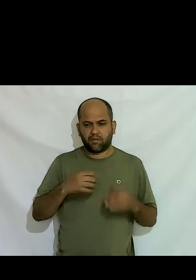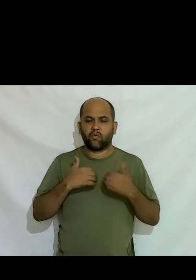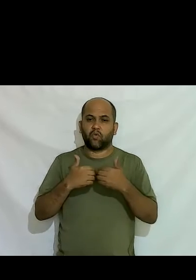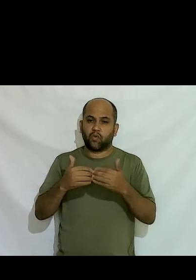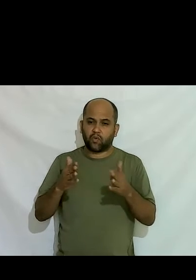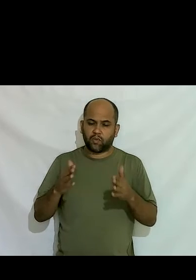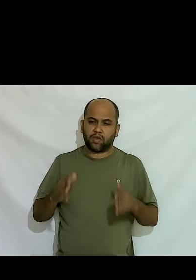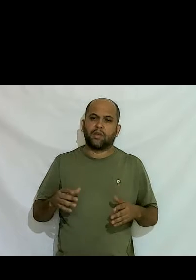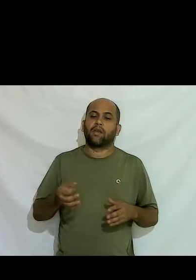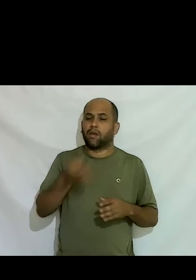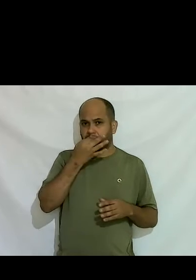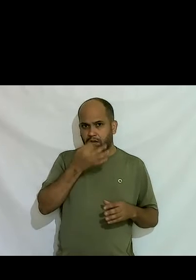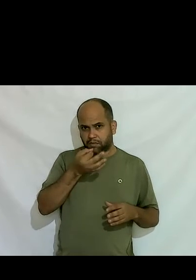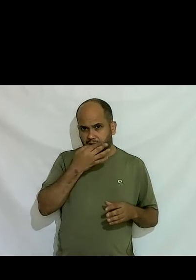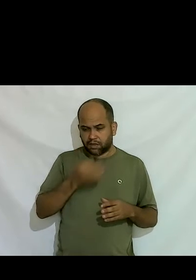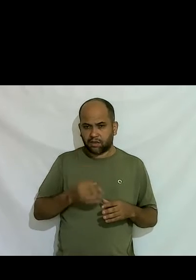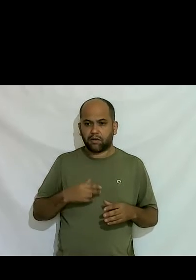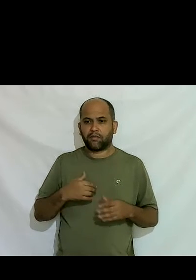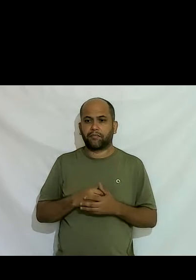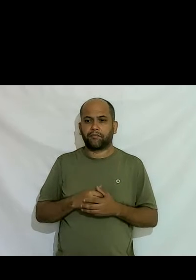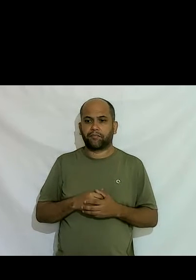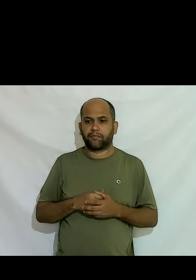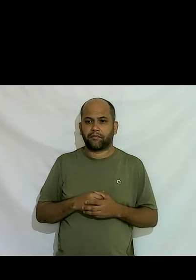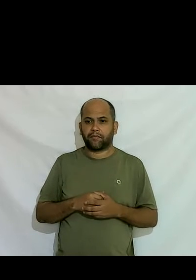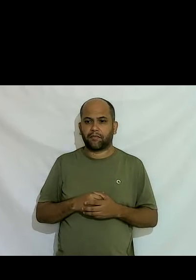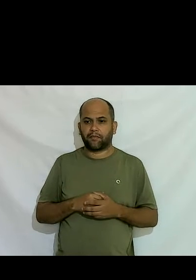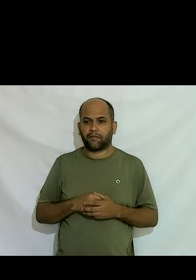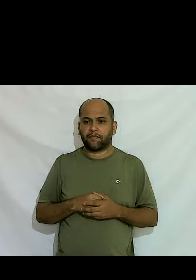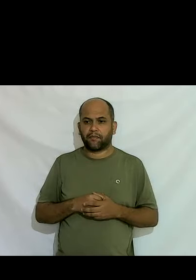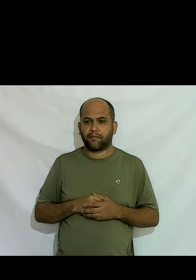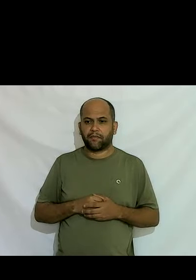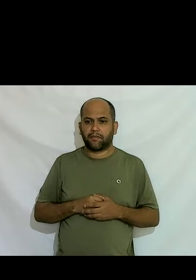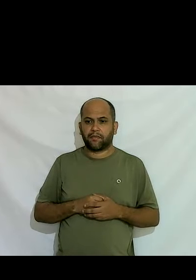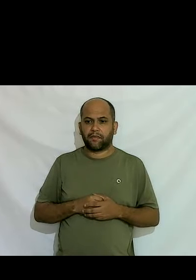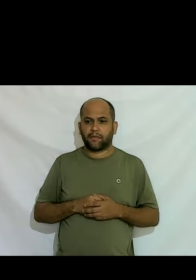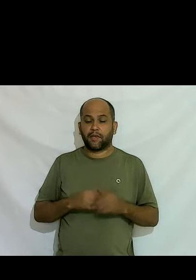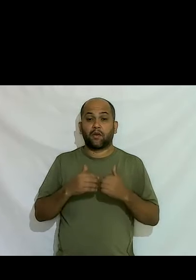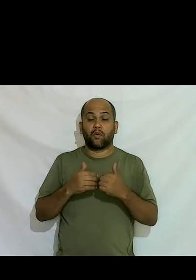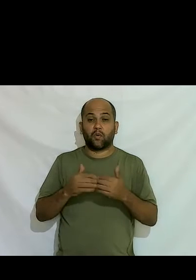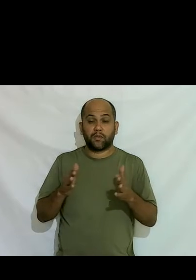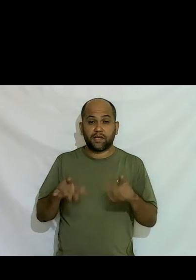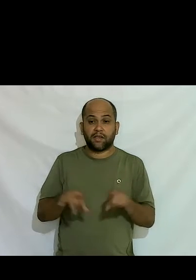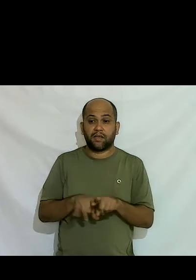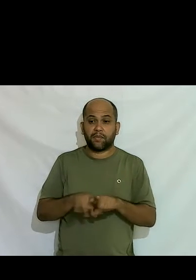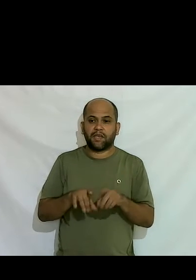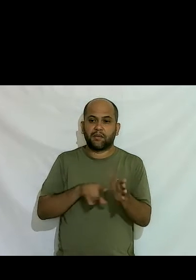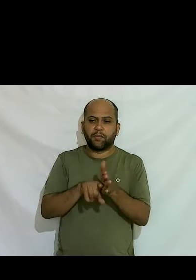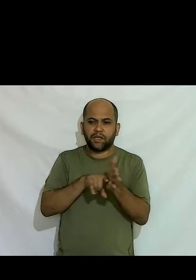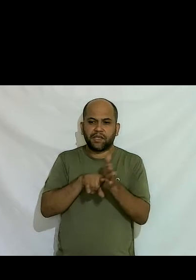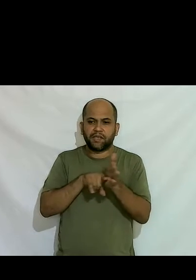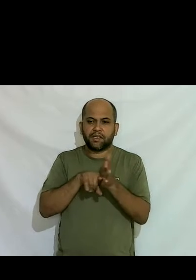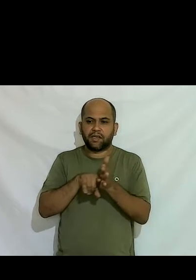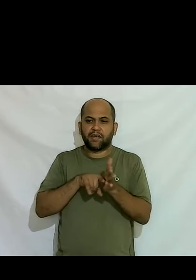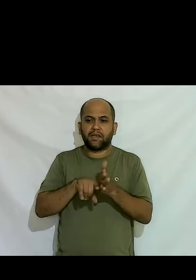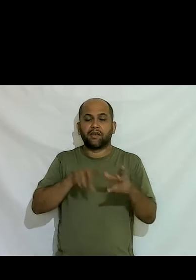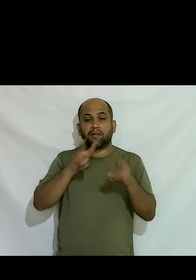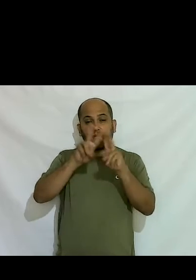definitiva né e começou meu corpo e comecei a pesquisar também um pouco